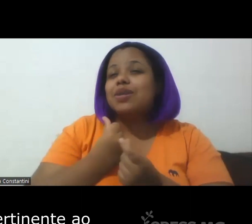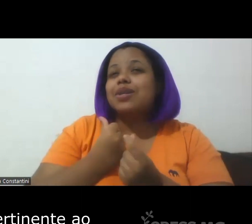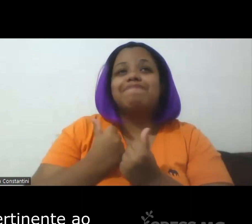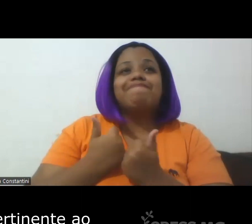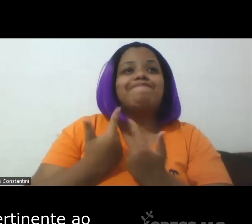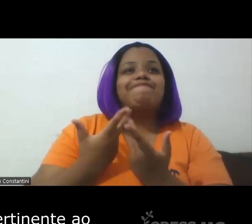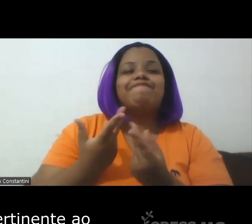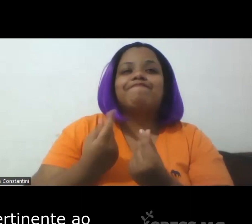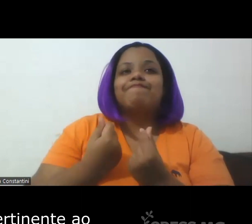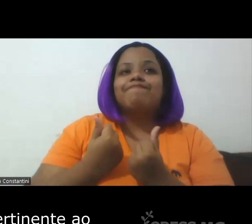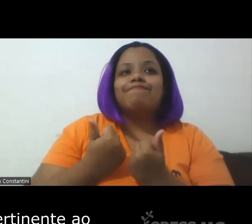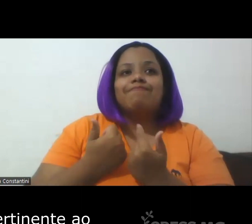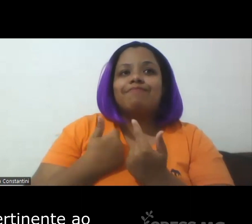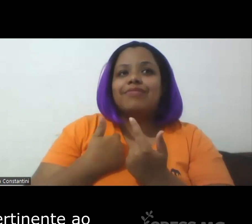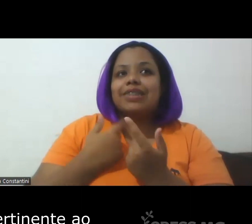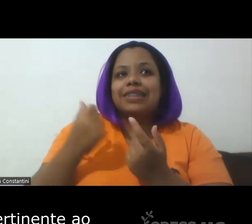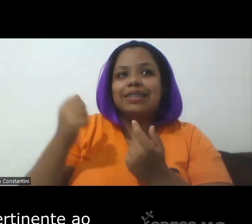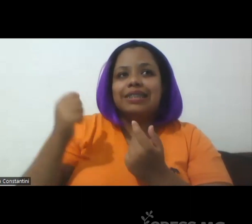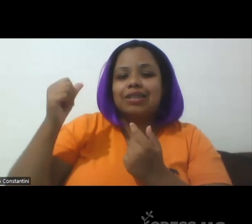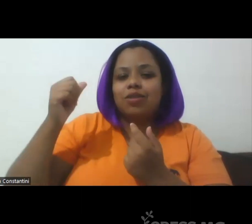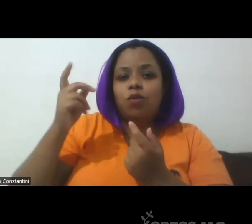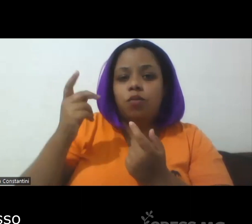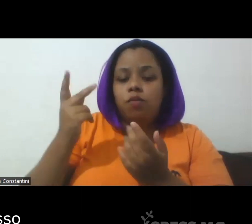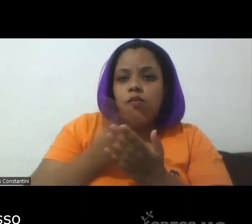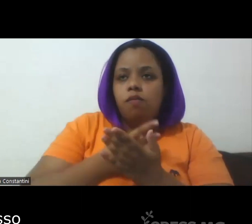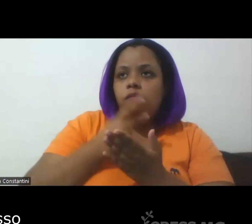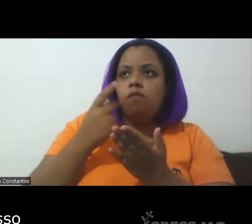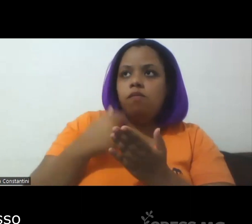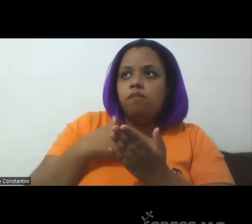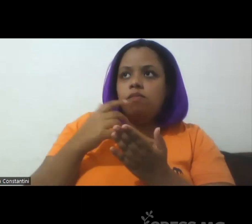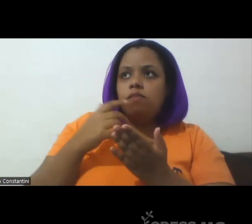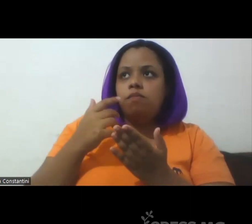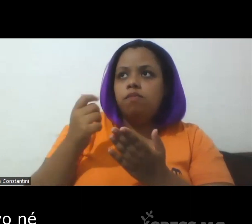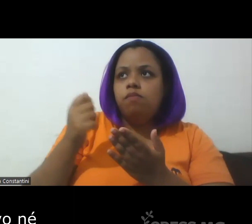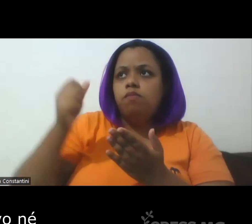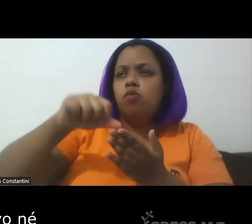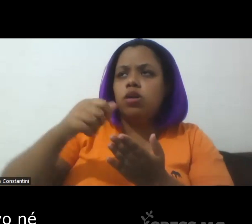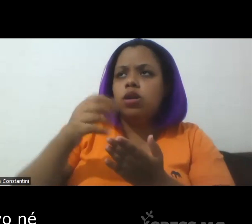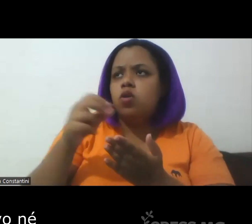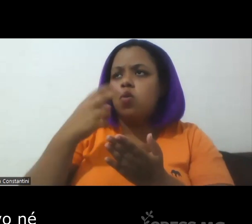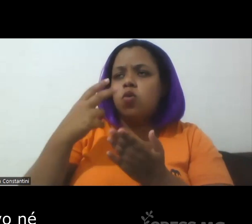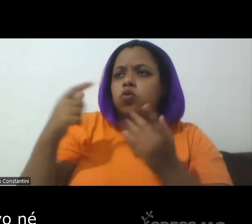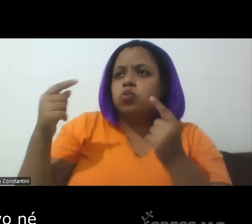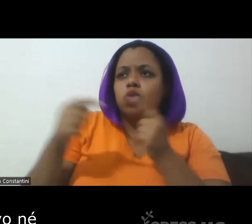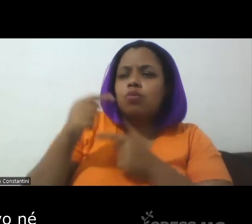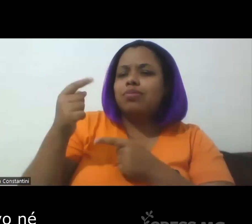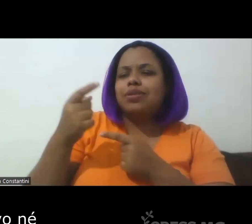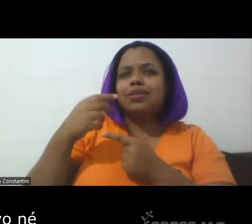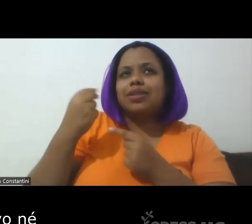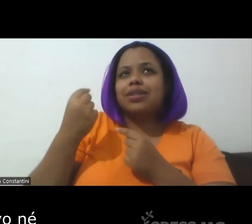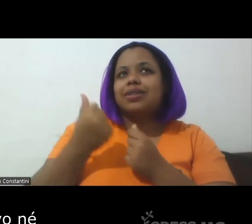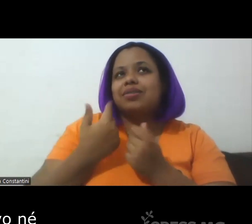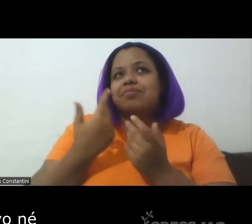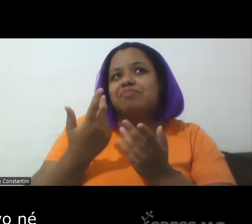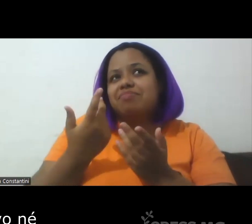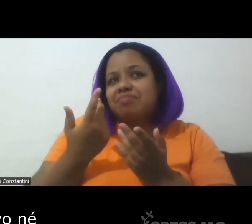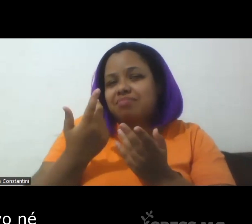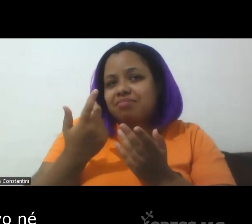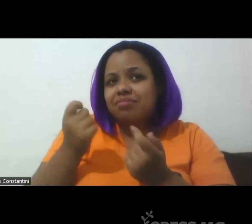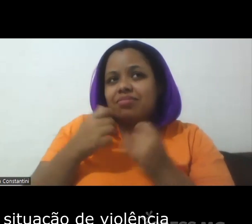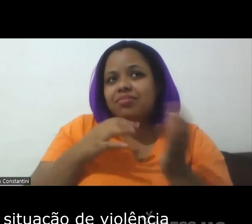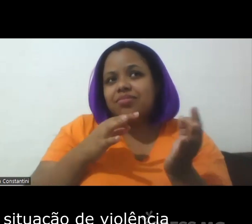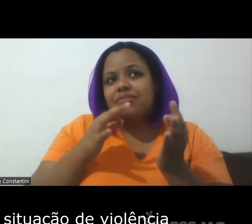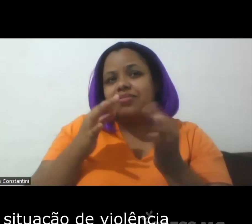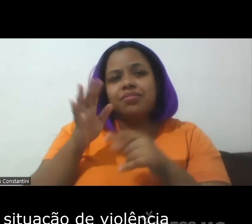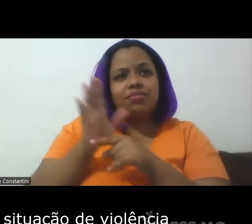própria ou pertinente ao processo né é formativo